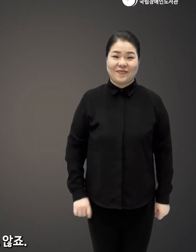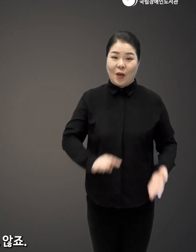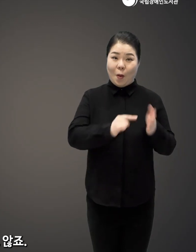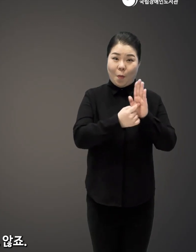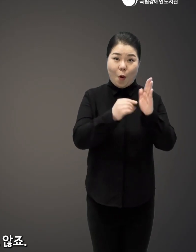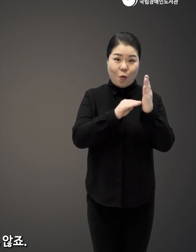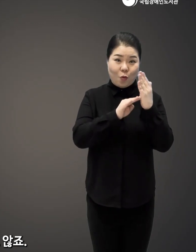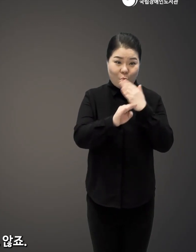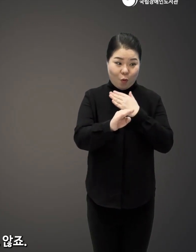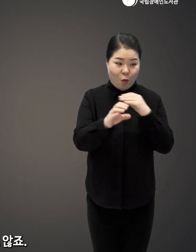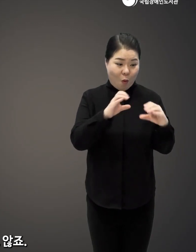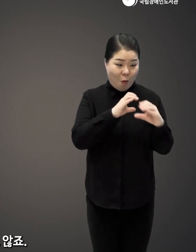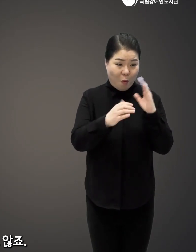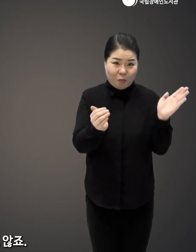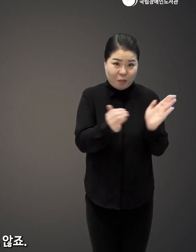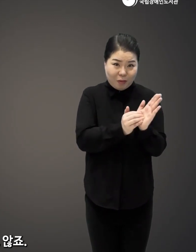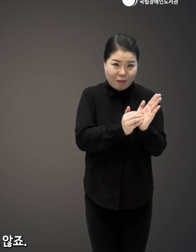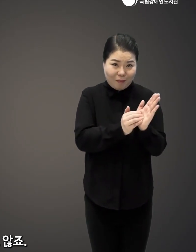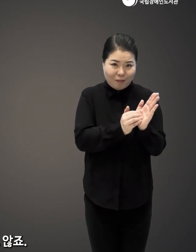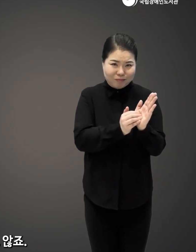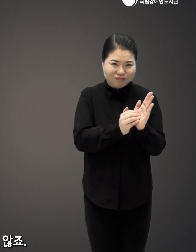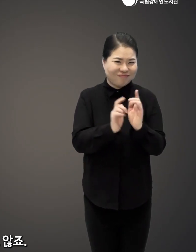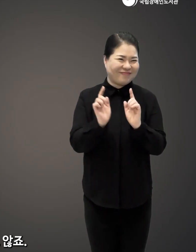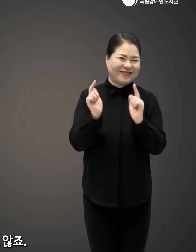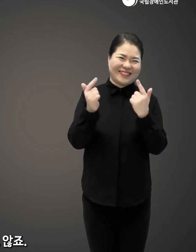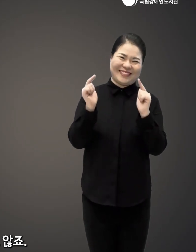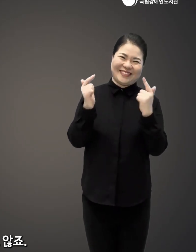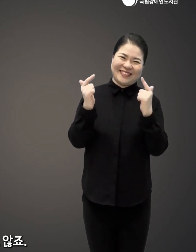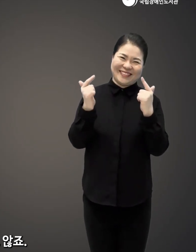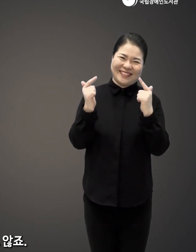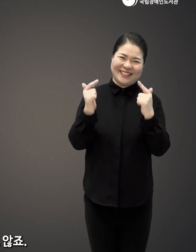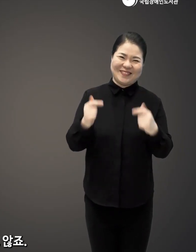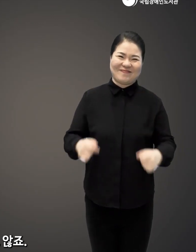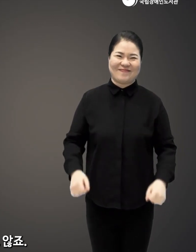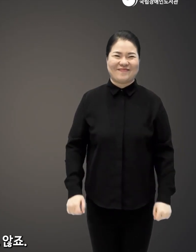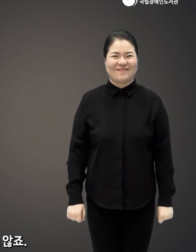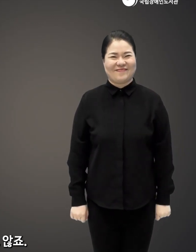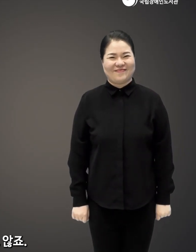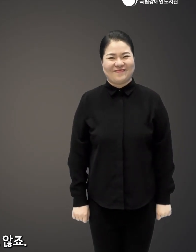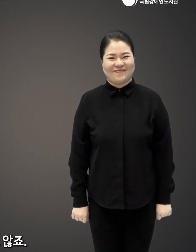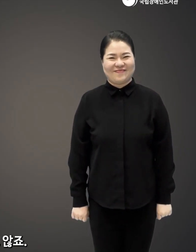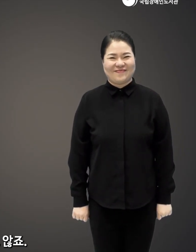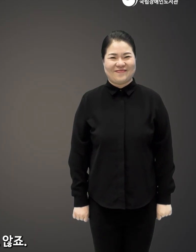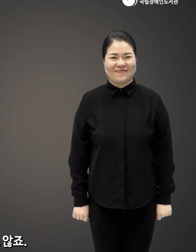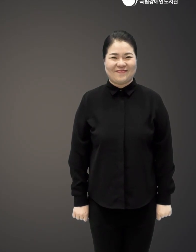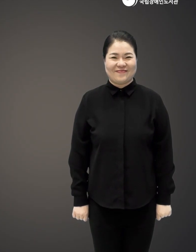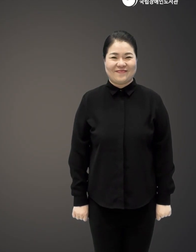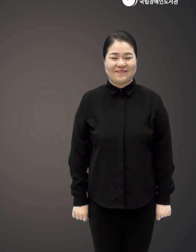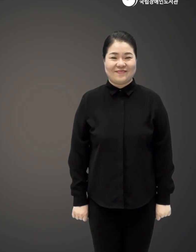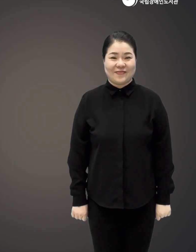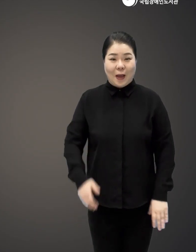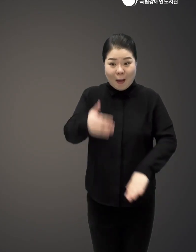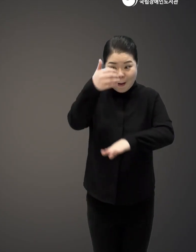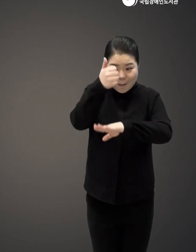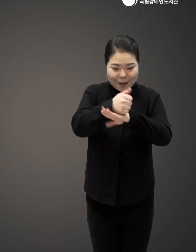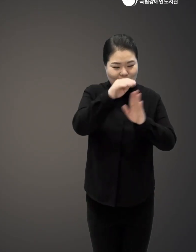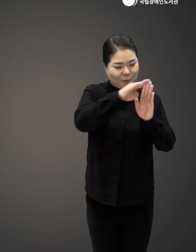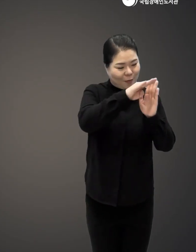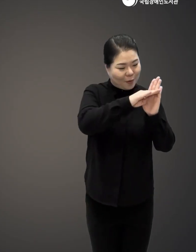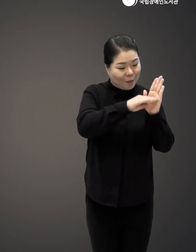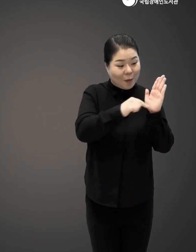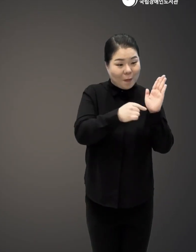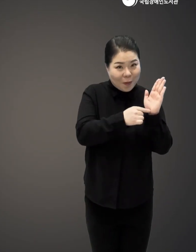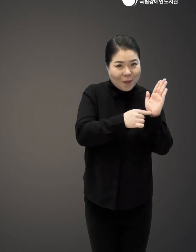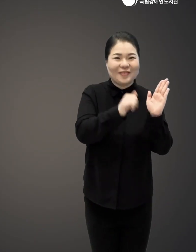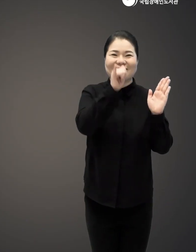그리고요 이 표현을 하고 나서 이 소통이 그럼 끝나느냐 그렇지가 또 않죠 마지막 단계가